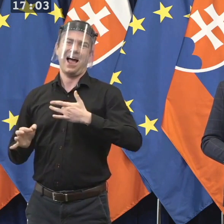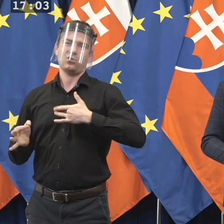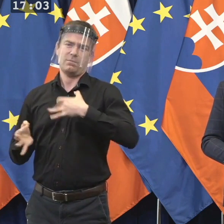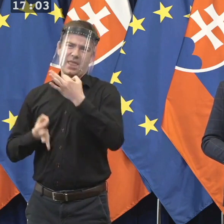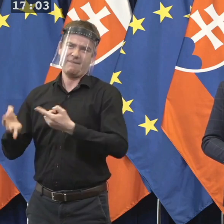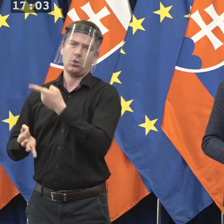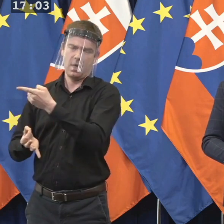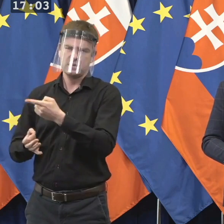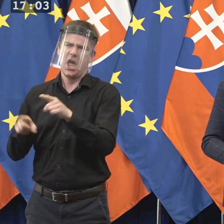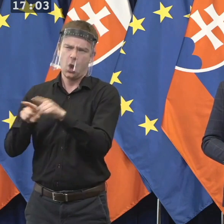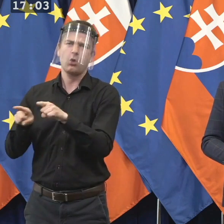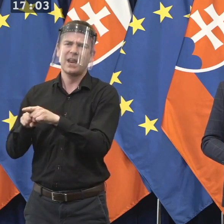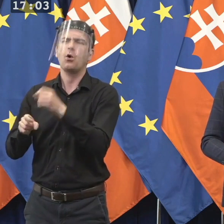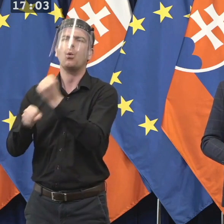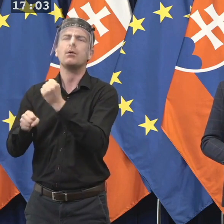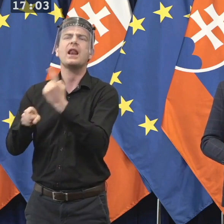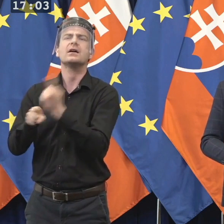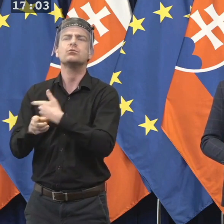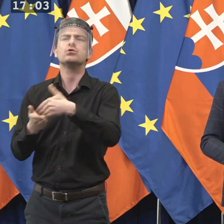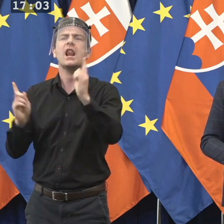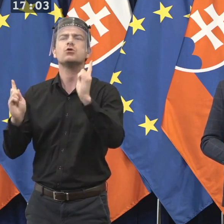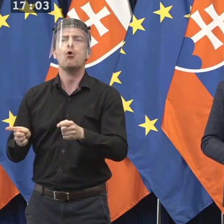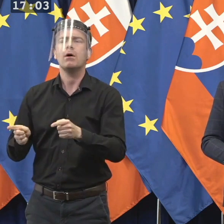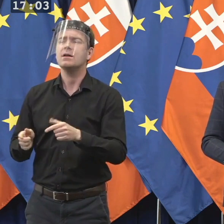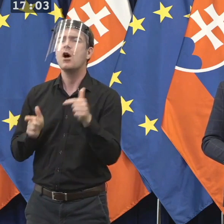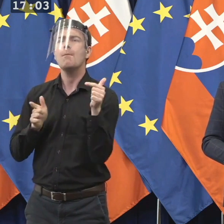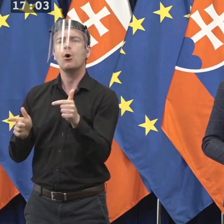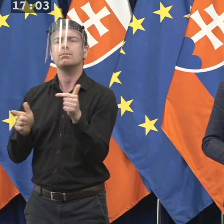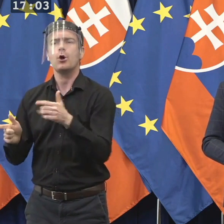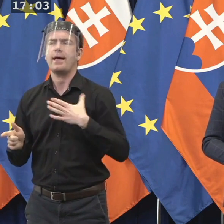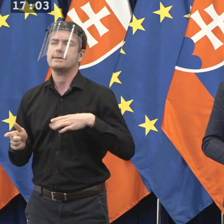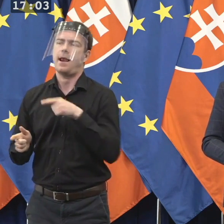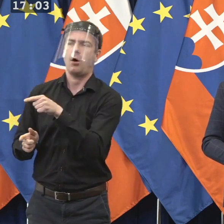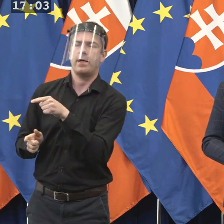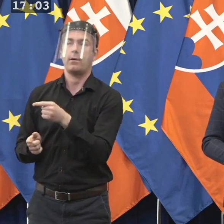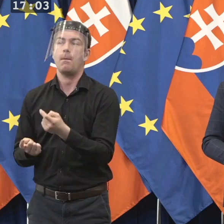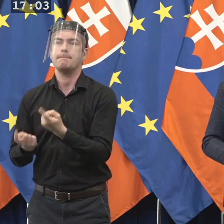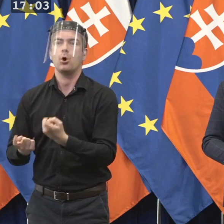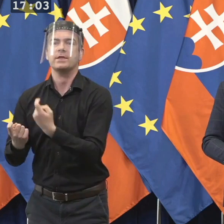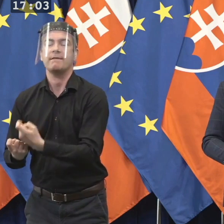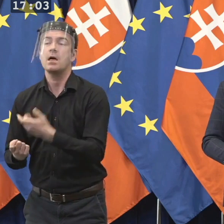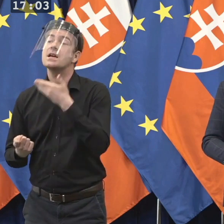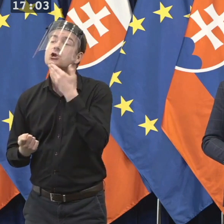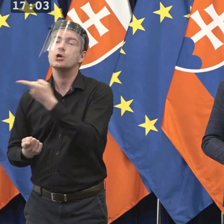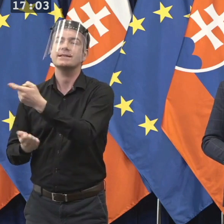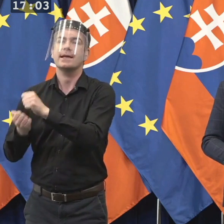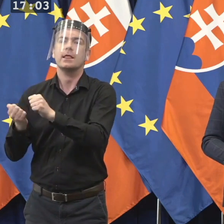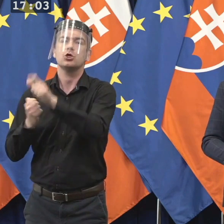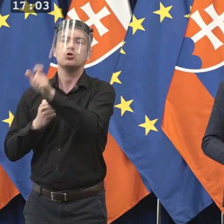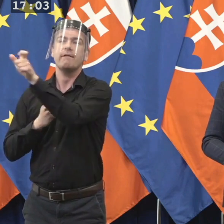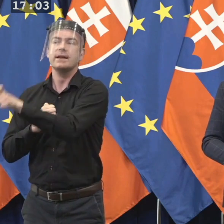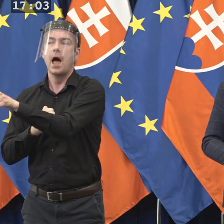tým, že respektíve chcela motivovať Český mestský ka tých novinárov